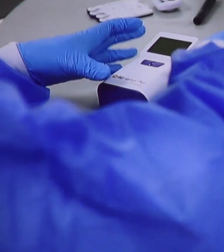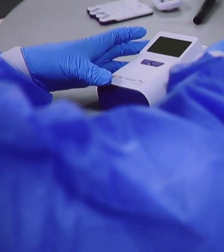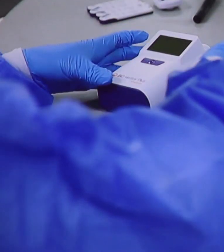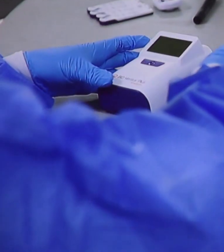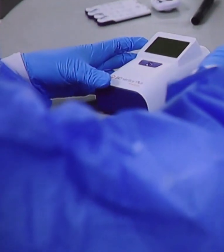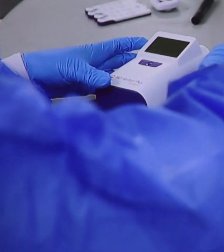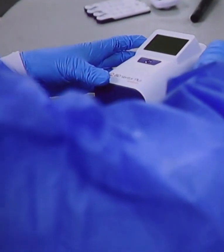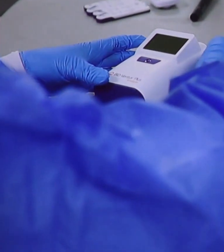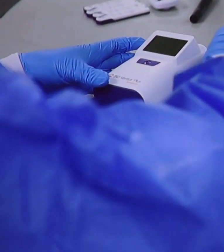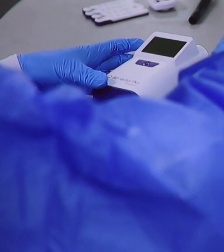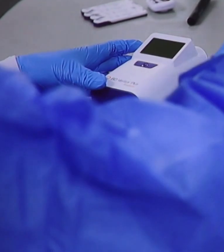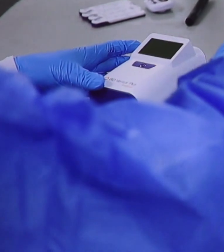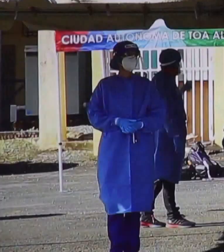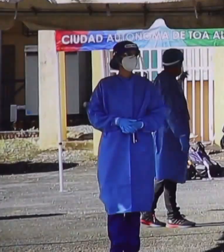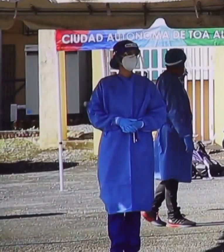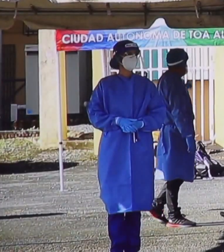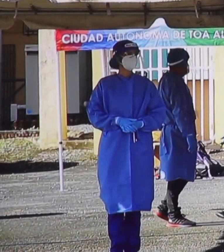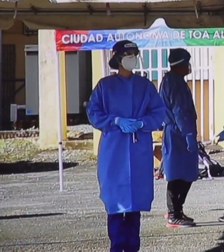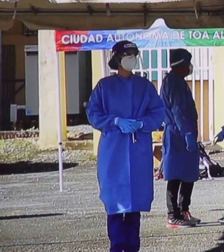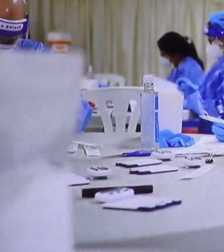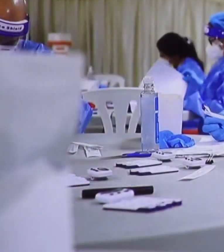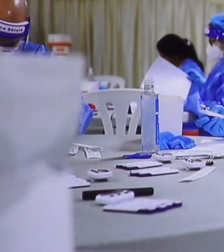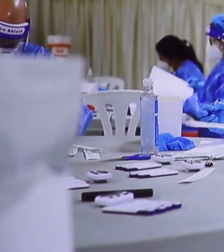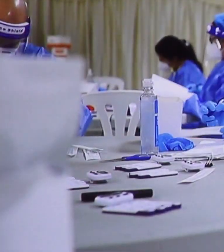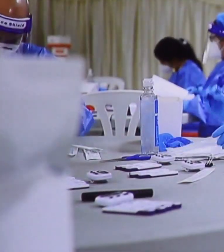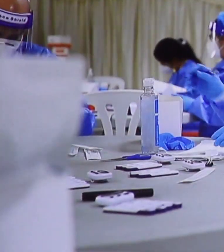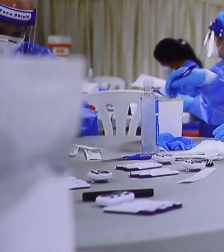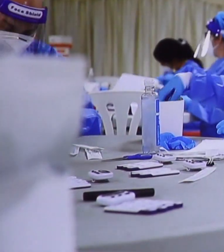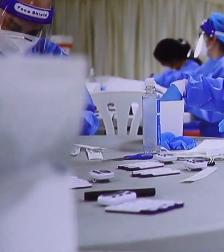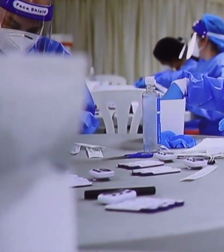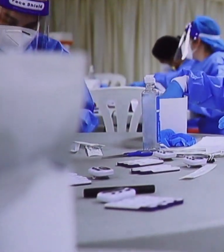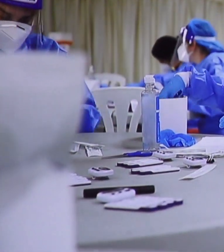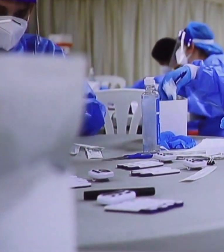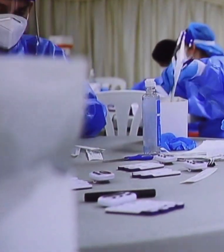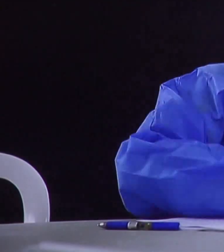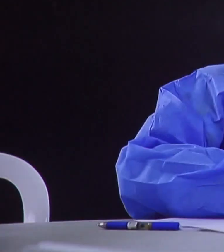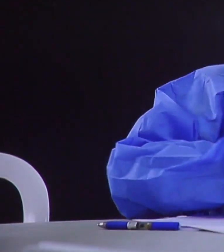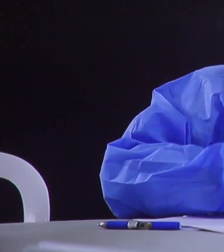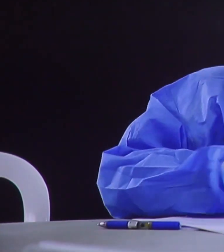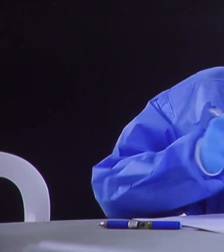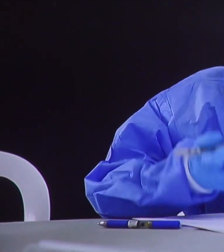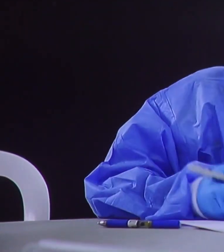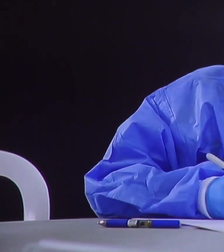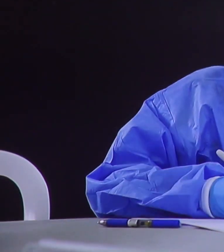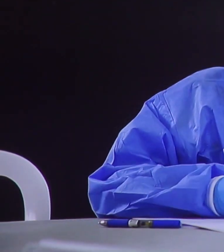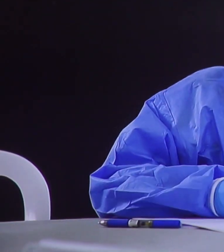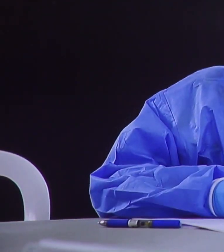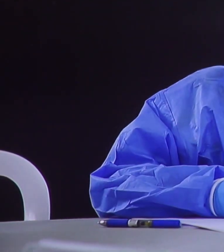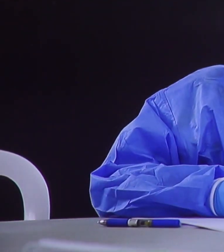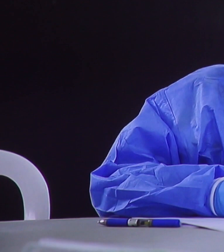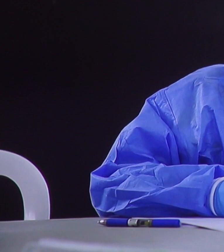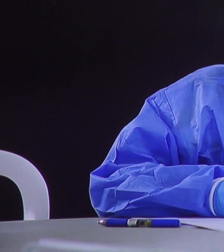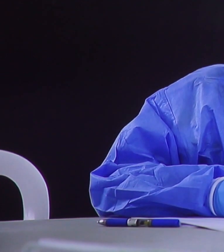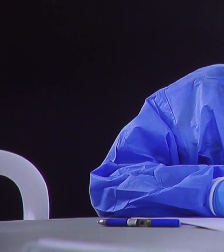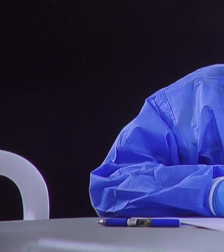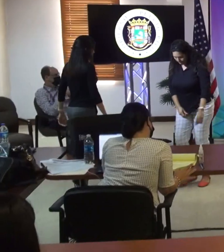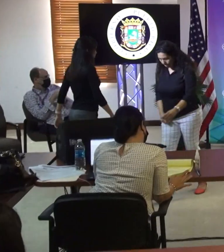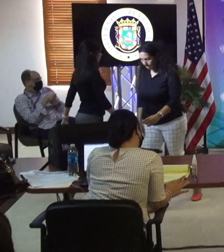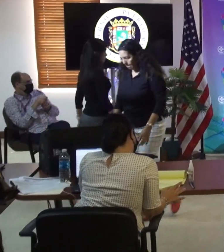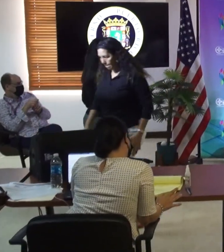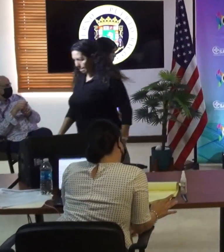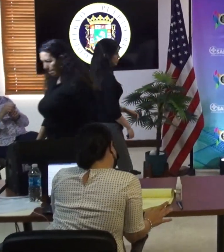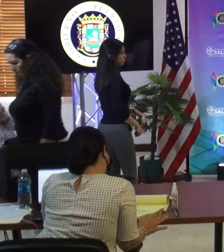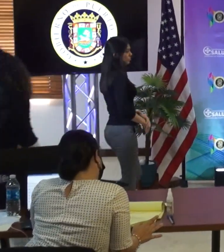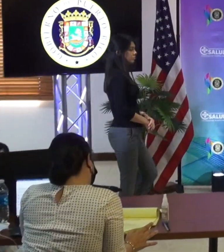University, quienes informaron que uno de los casos data de noviembre y 2 de enero, las personas, se indicó, son residentes de la región